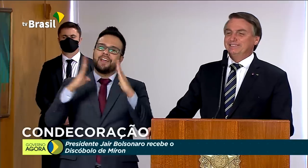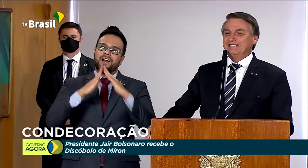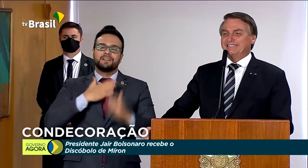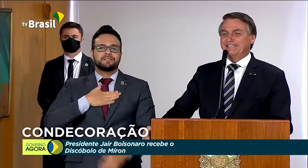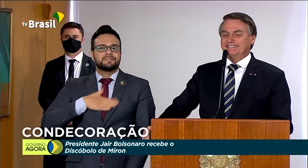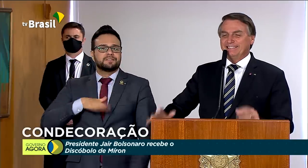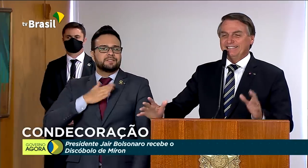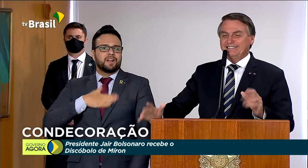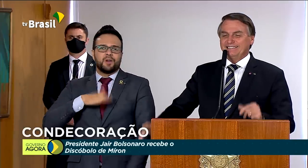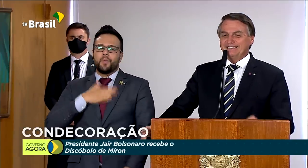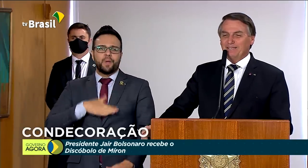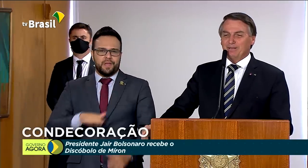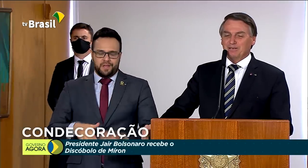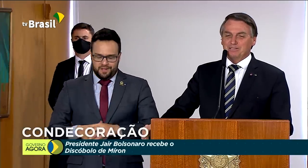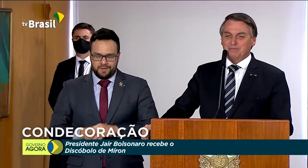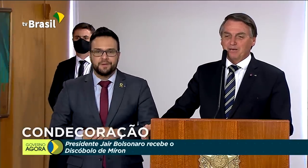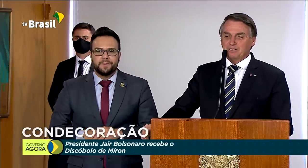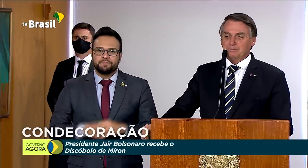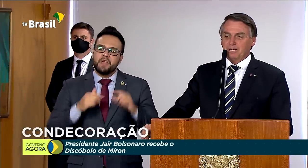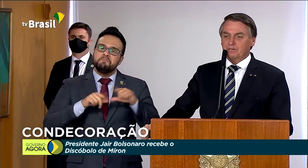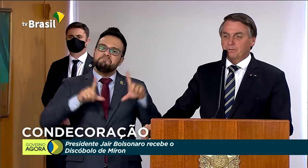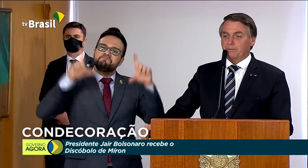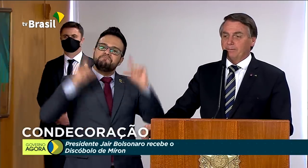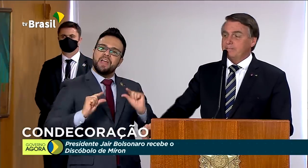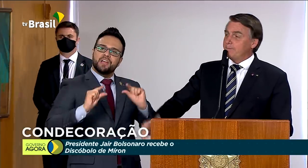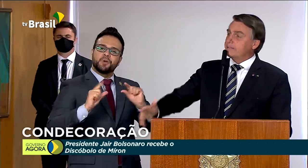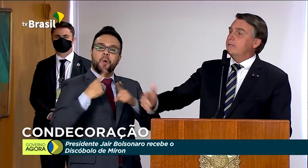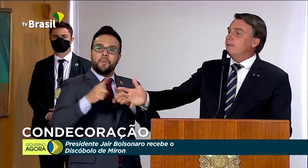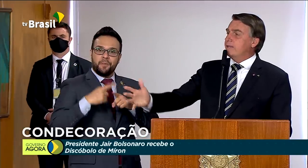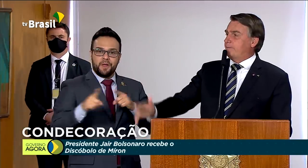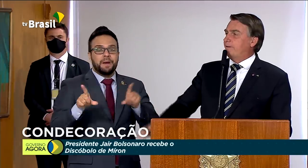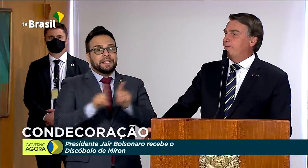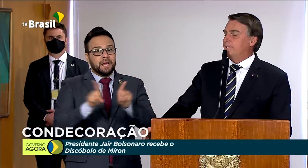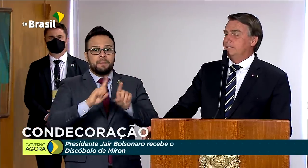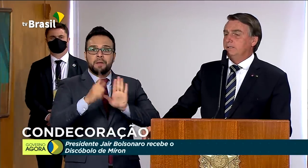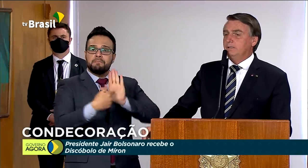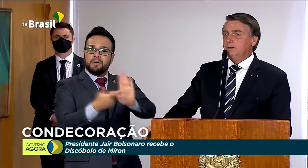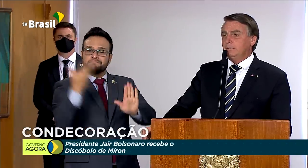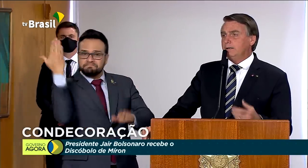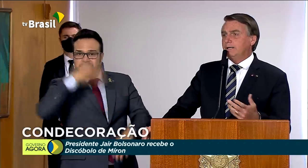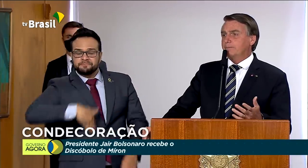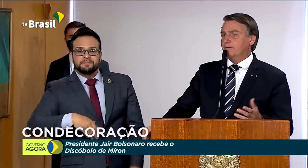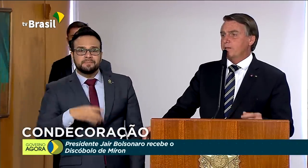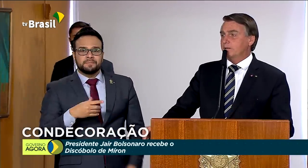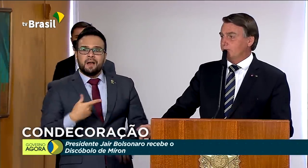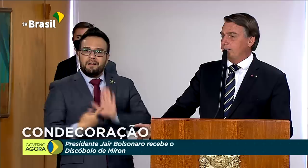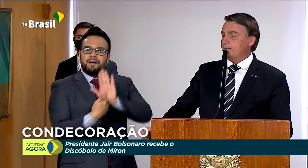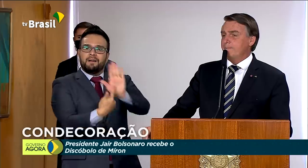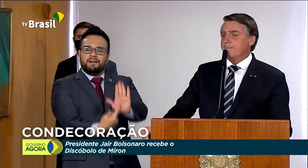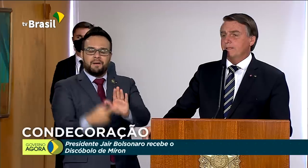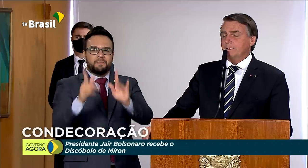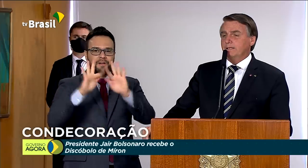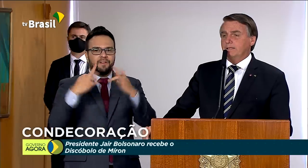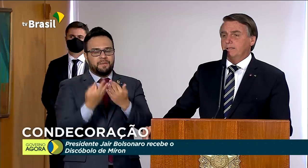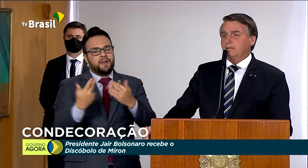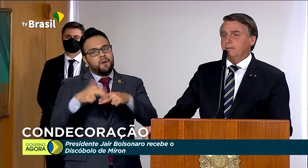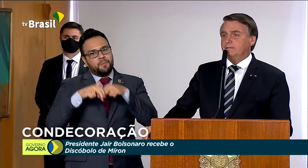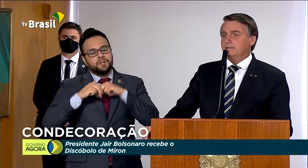tranquilo, tá certo? E tem menos, menos, menos problemas e passa a um exemplo pra família. Então, a profissão é nossa,